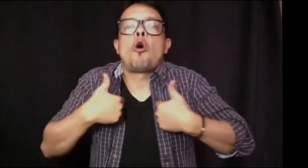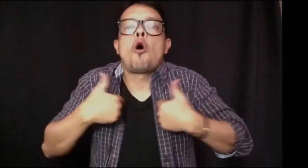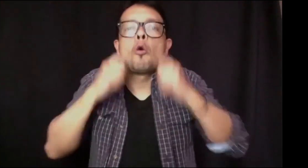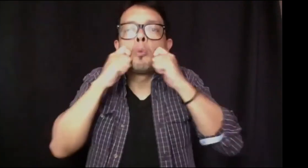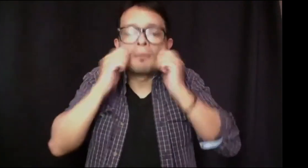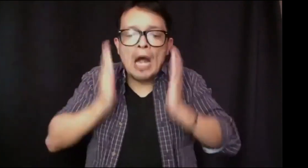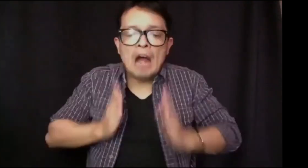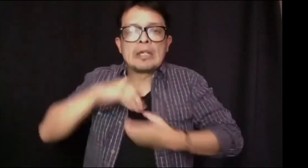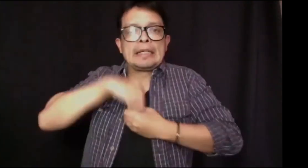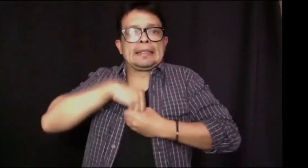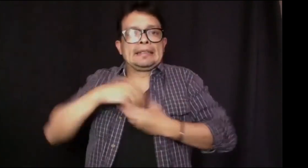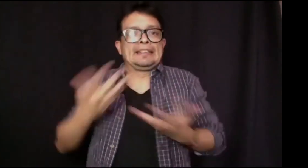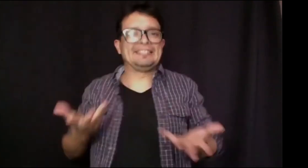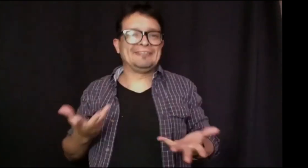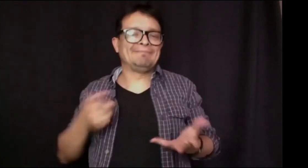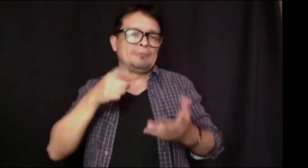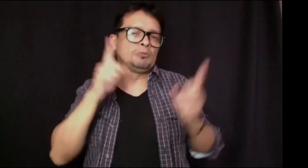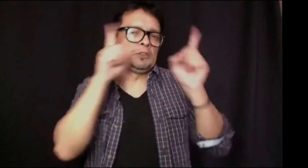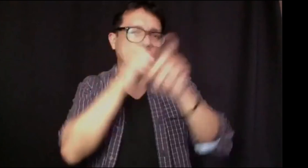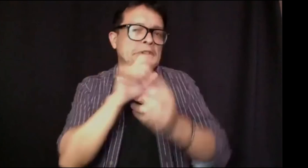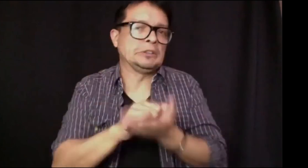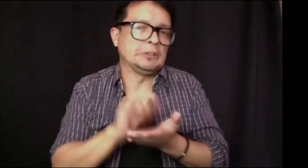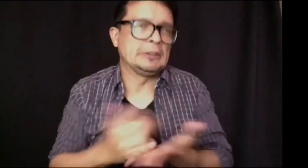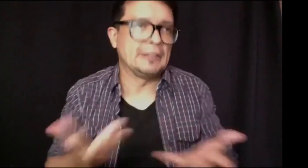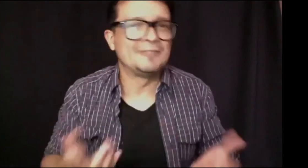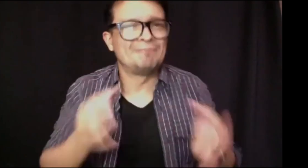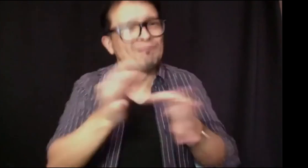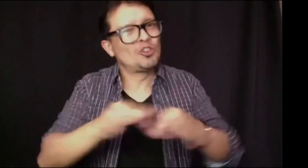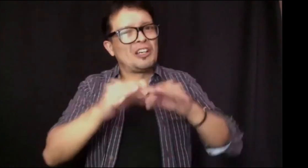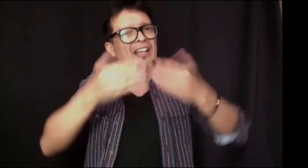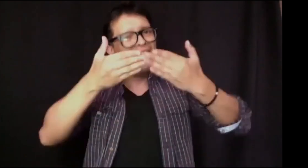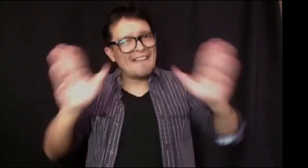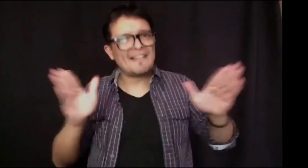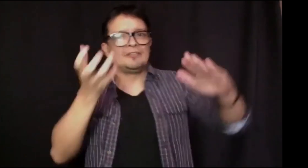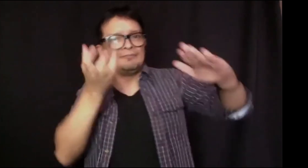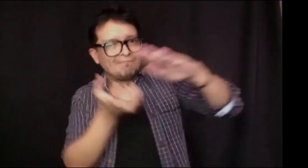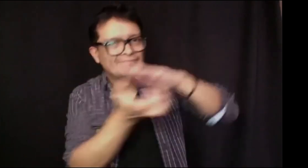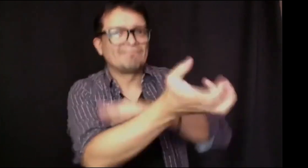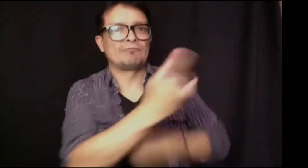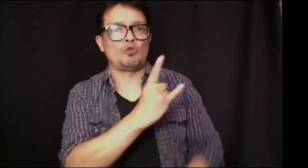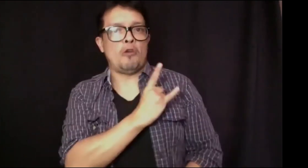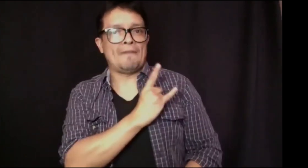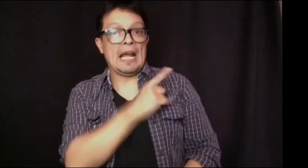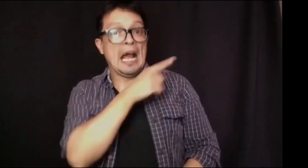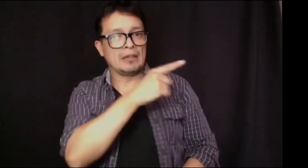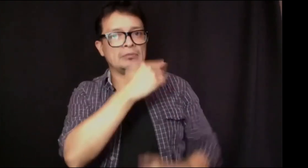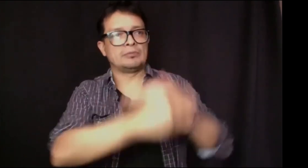listo, pues está bien. Pero yo, como persona, como humano, como sujeto, entonces, esa es la reflexión que yo hago en estos momentos. Que haya una